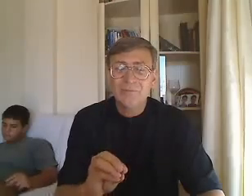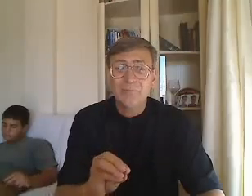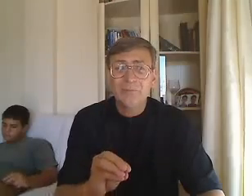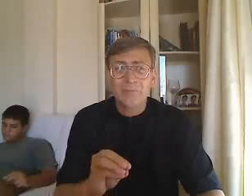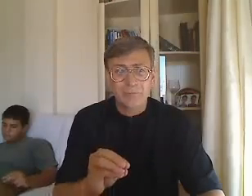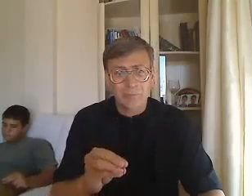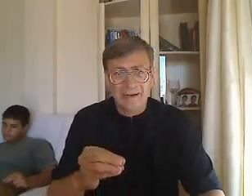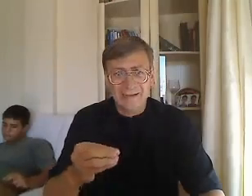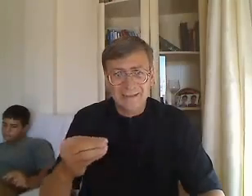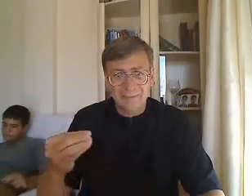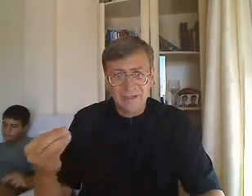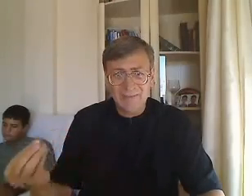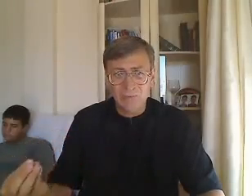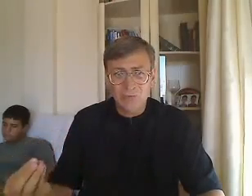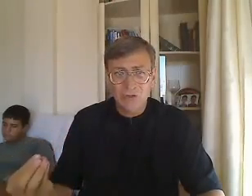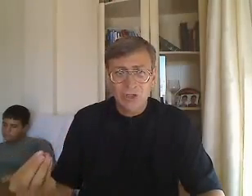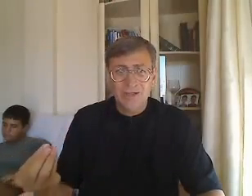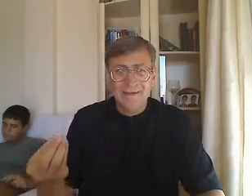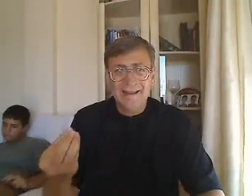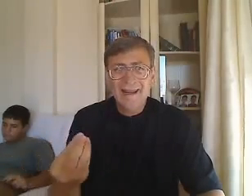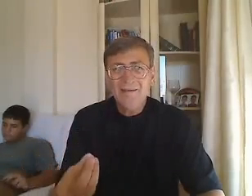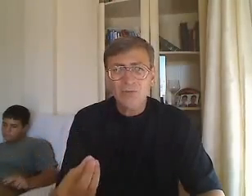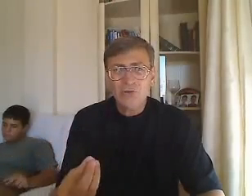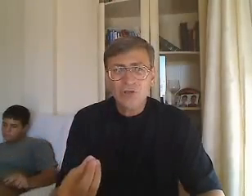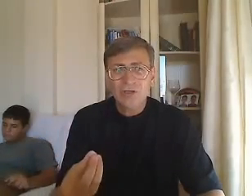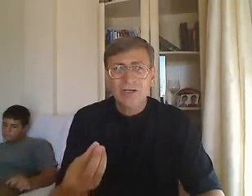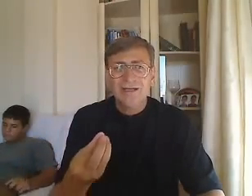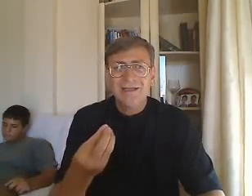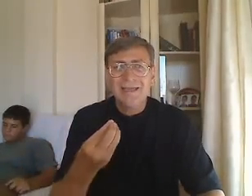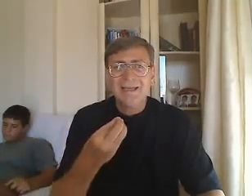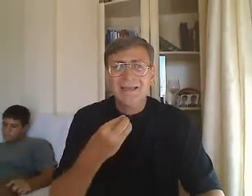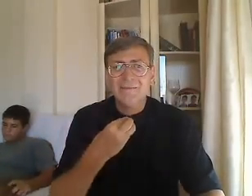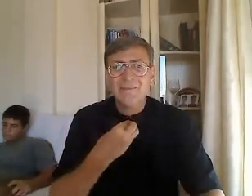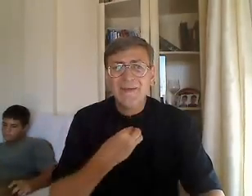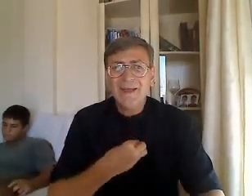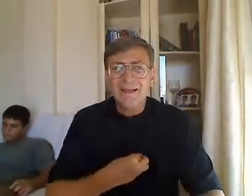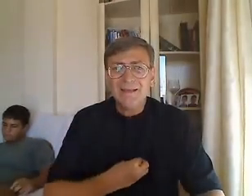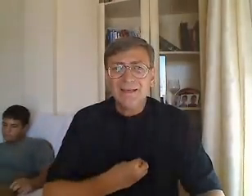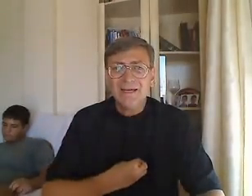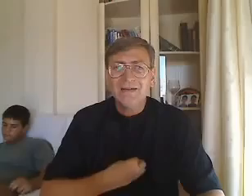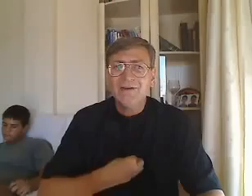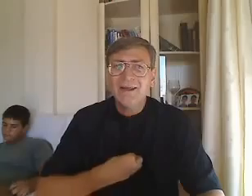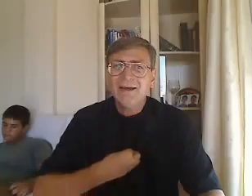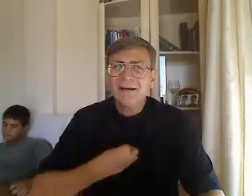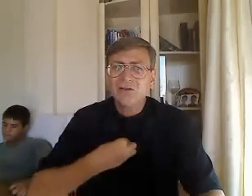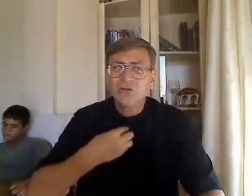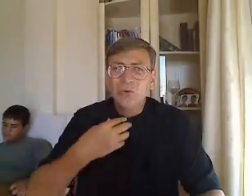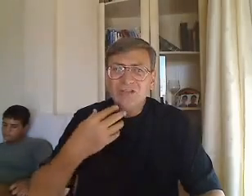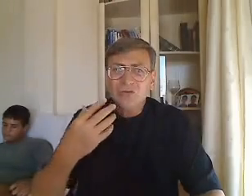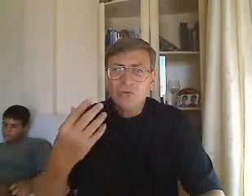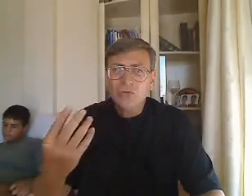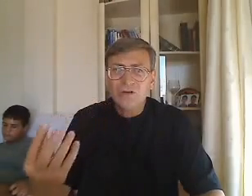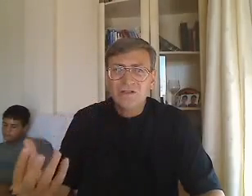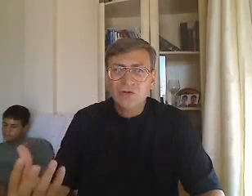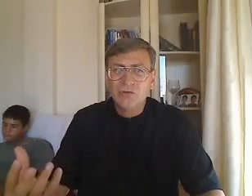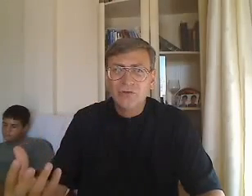para sí mismo, tenemos que también revelar nuestro corazón